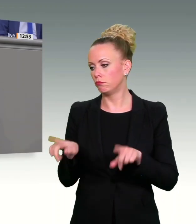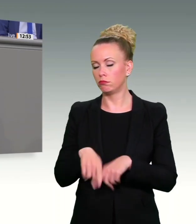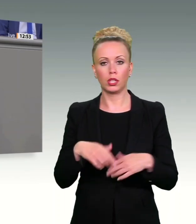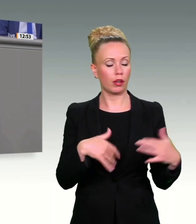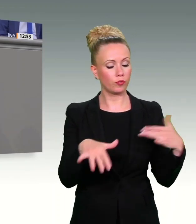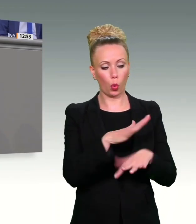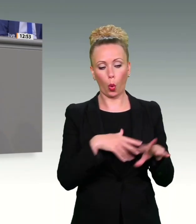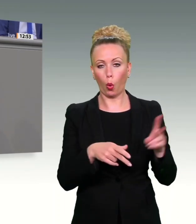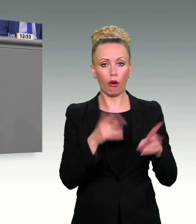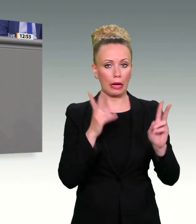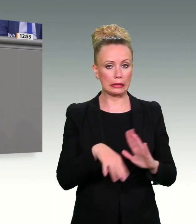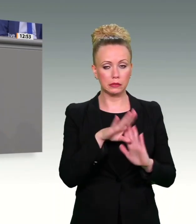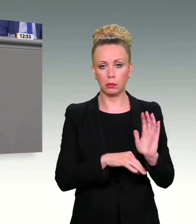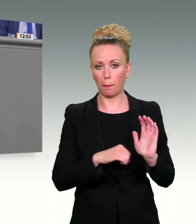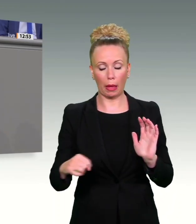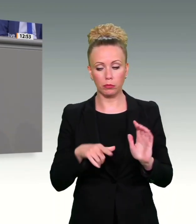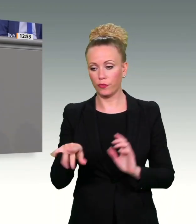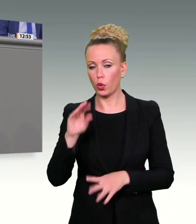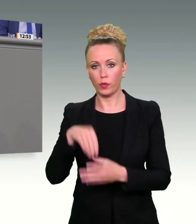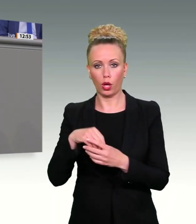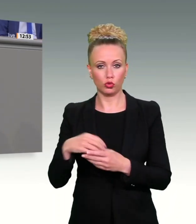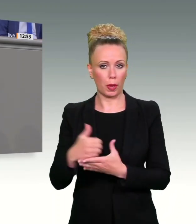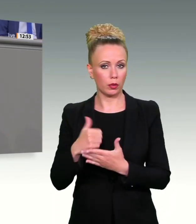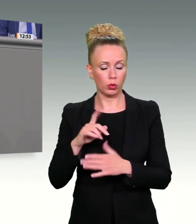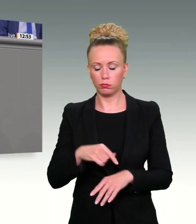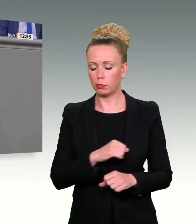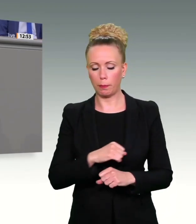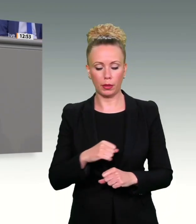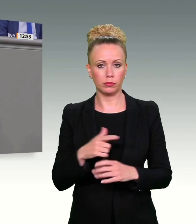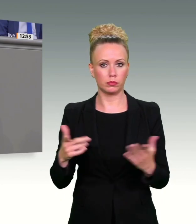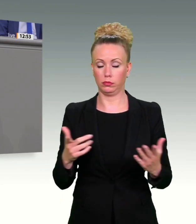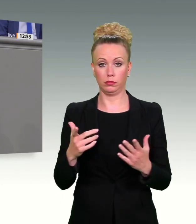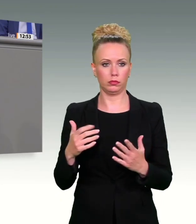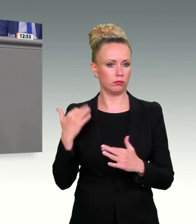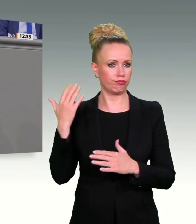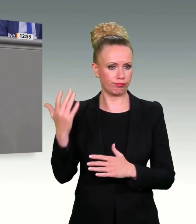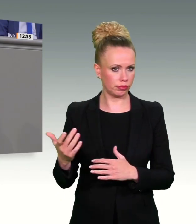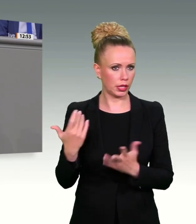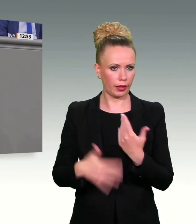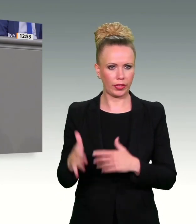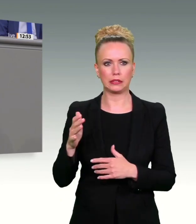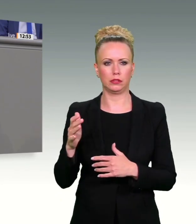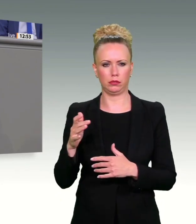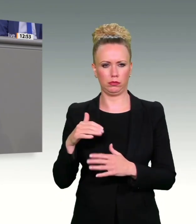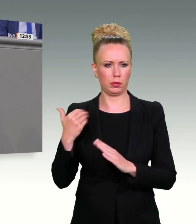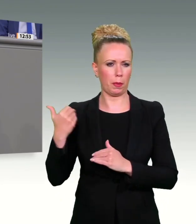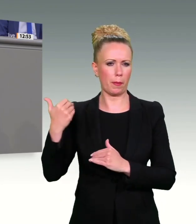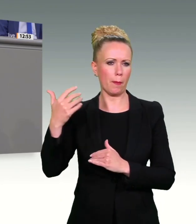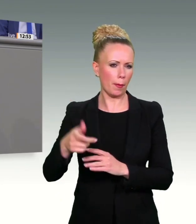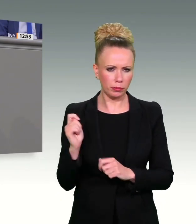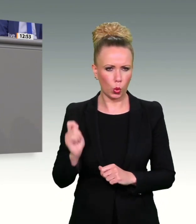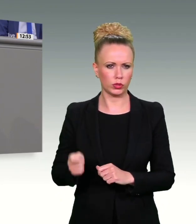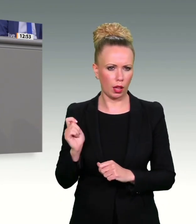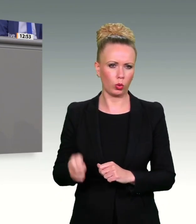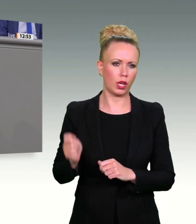Vorratsdatenspeicherung. Es war das fünfte Urteil dazu vom Europäischen Gerichtshof. Die CDU hat aber auch diesmal nichts daraus